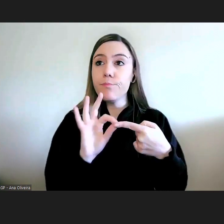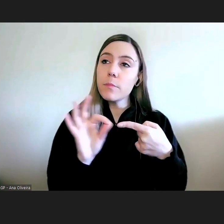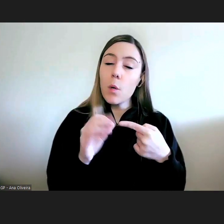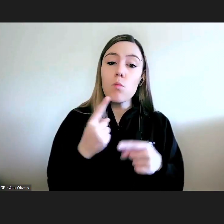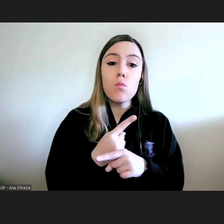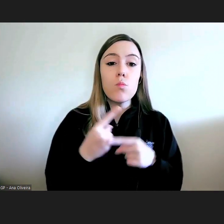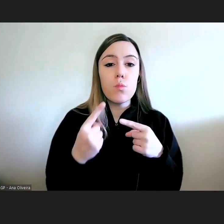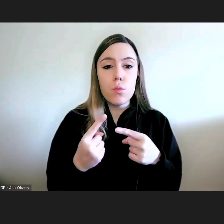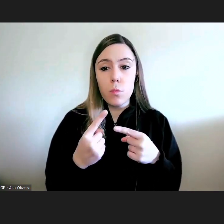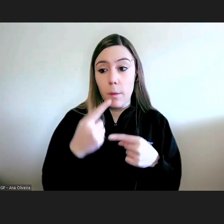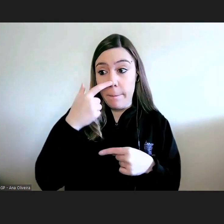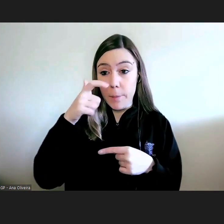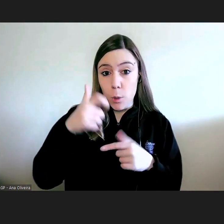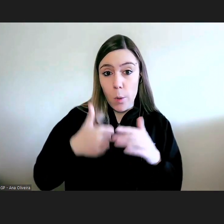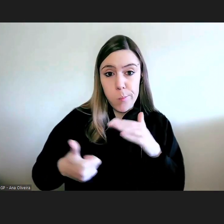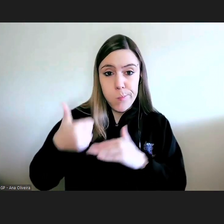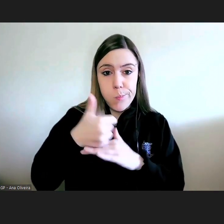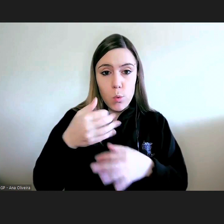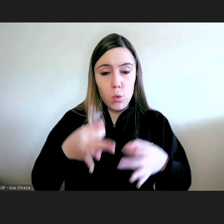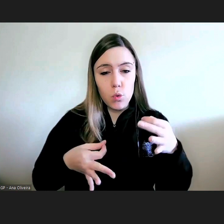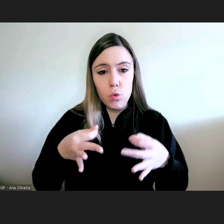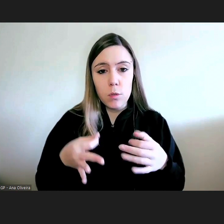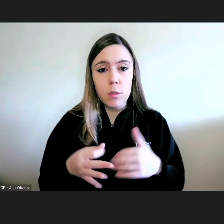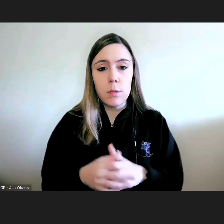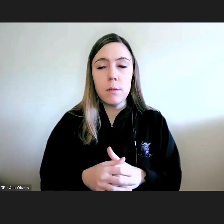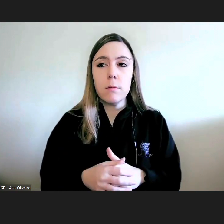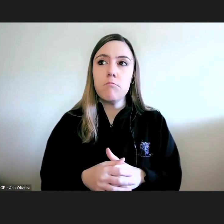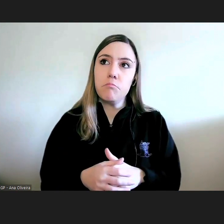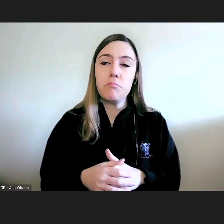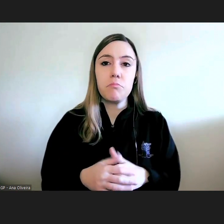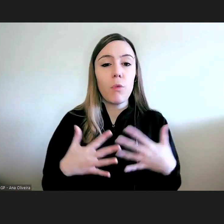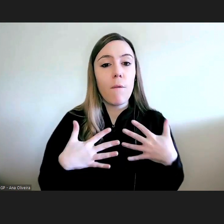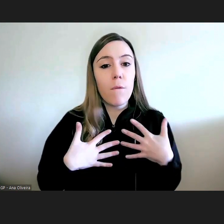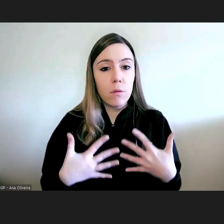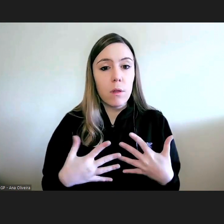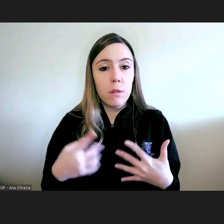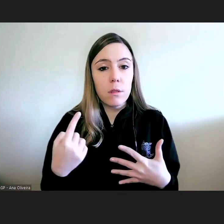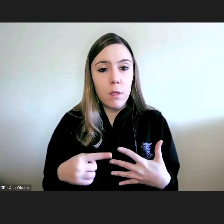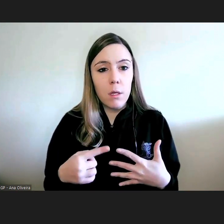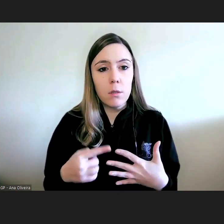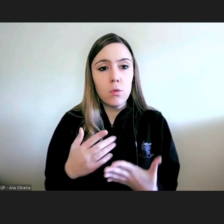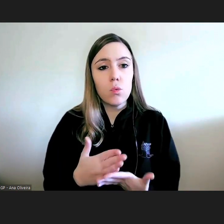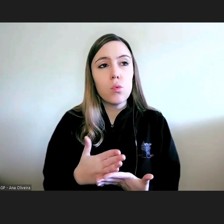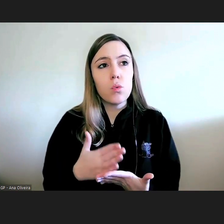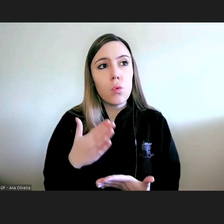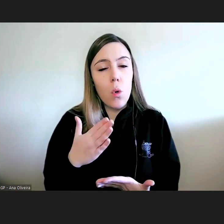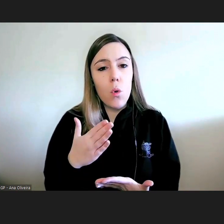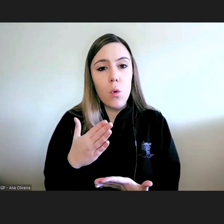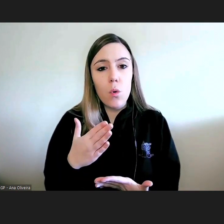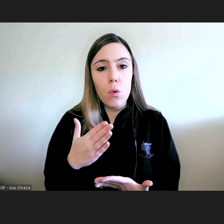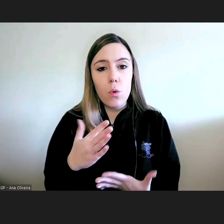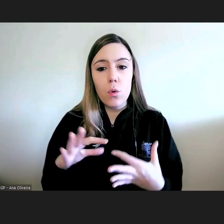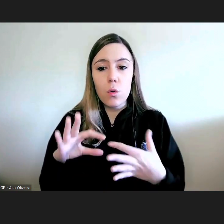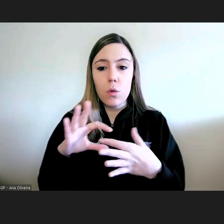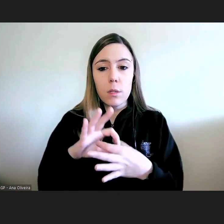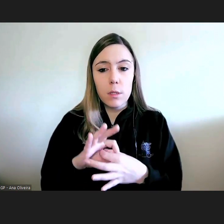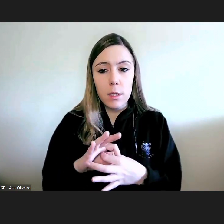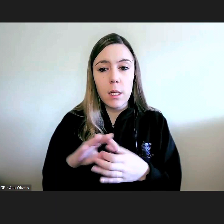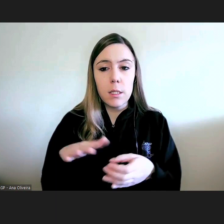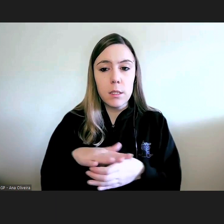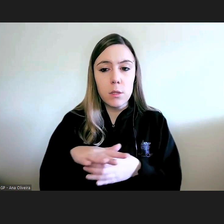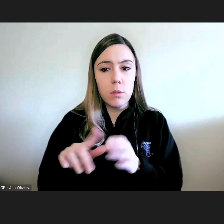porque o provedor tem a ambição a intenção de não se ficar pela estrita legalidade